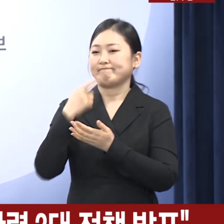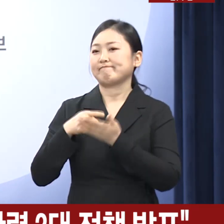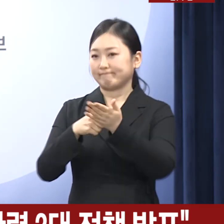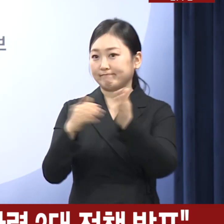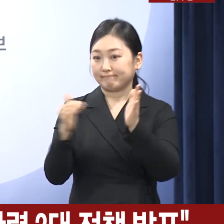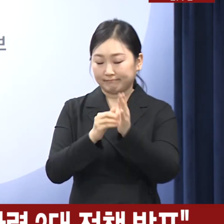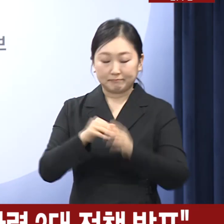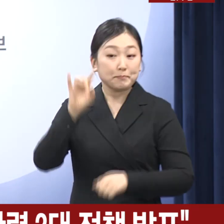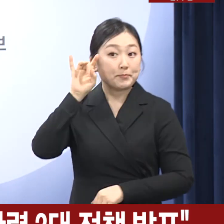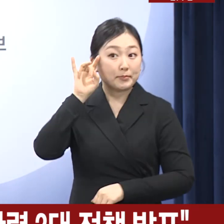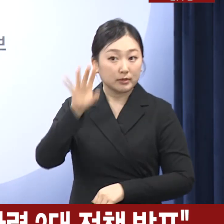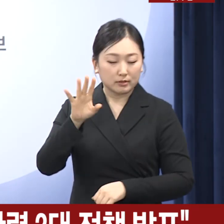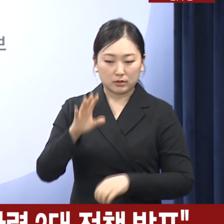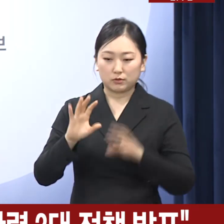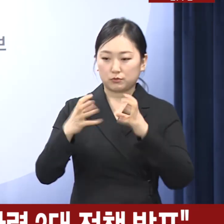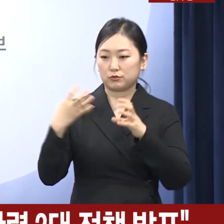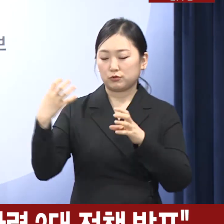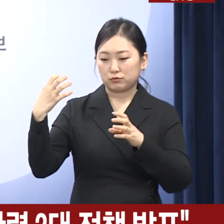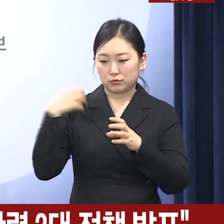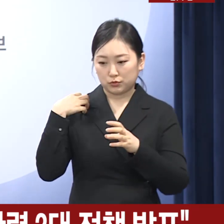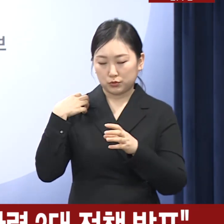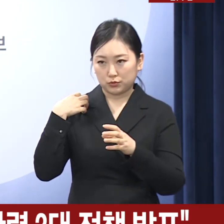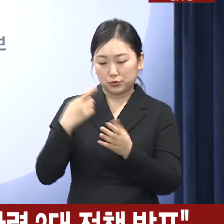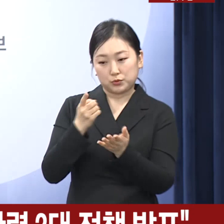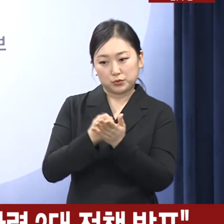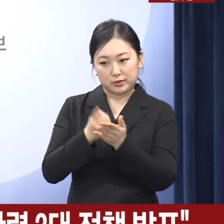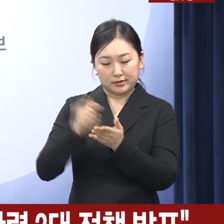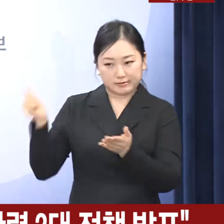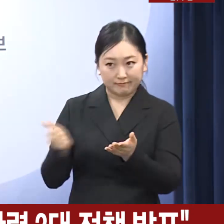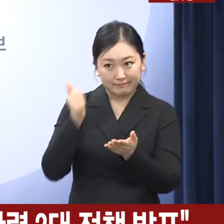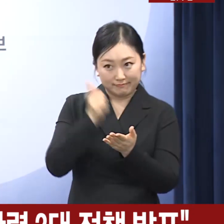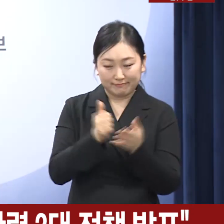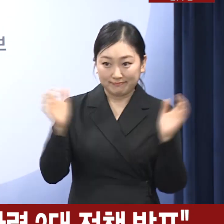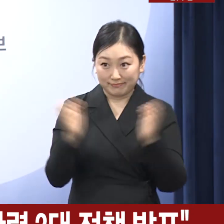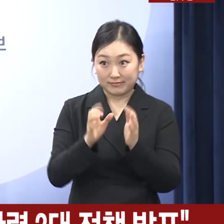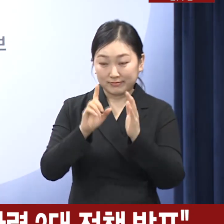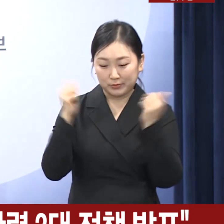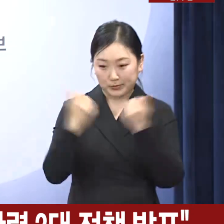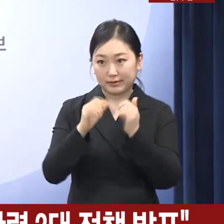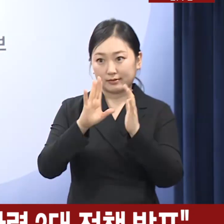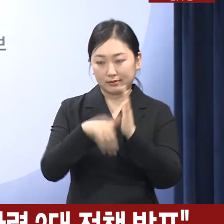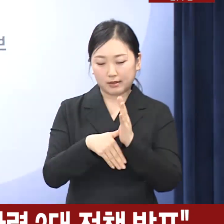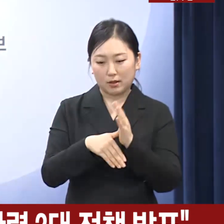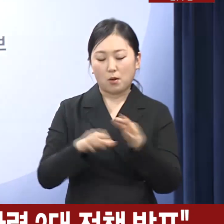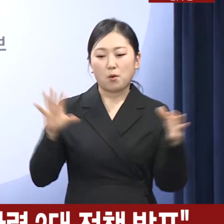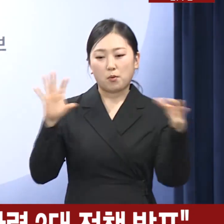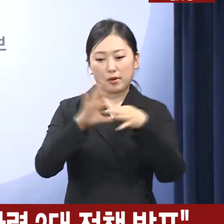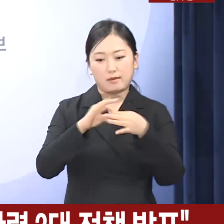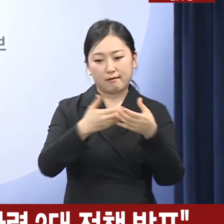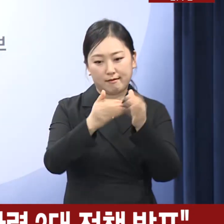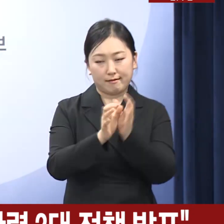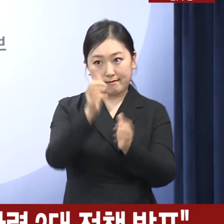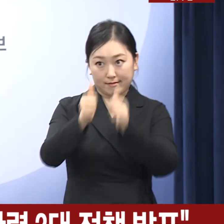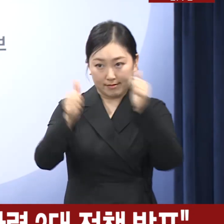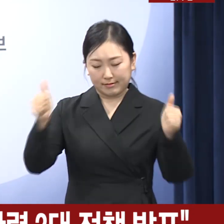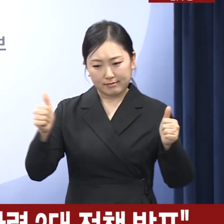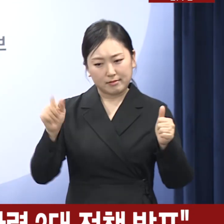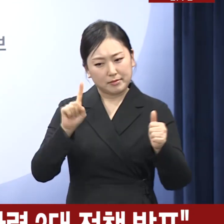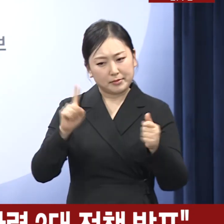다음 날 국무총리 주재회의에서 관계부처 장관들은 이행 방안에 대해 논의한 바 있습니다.